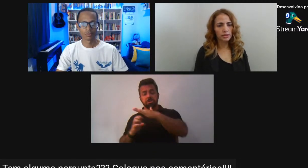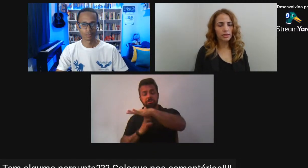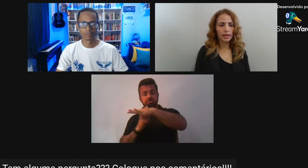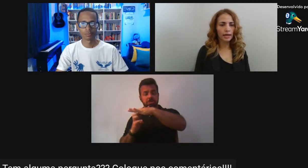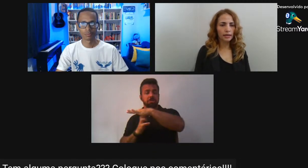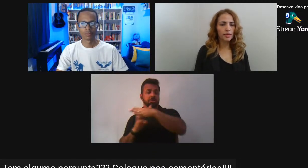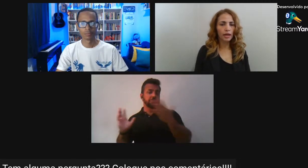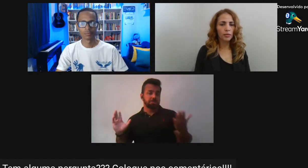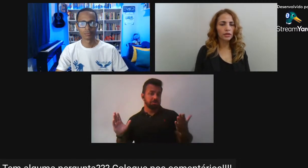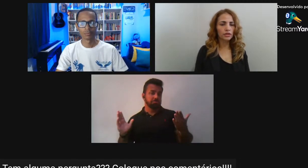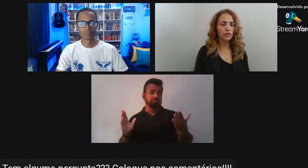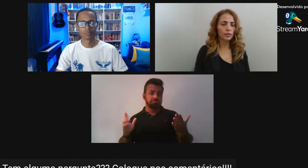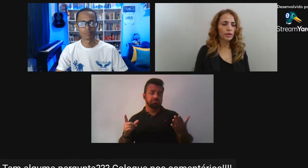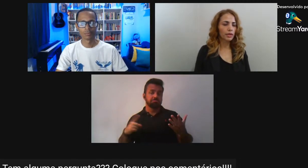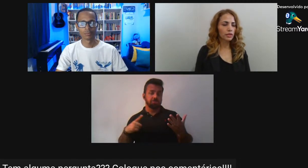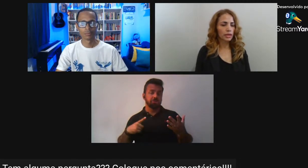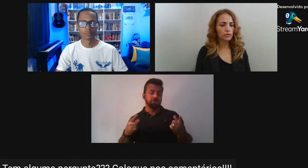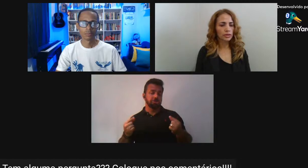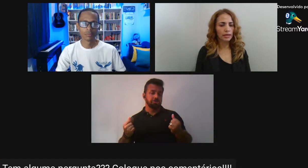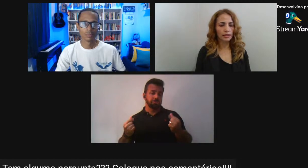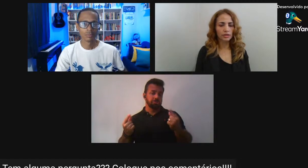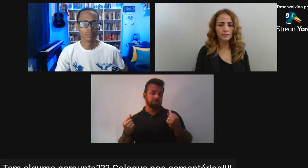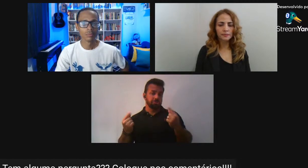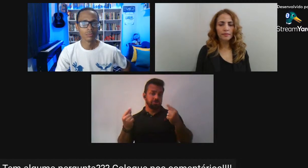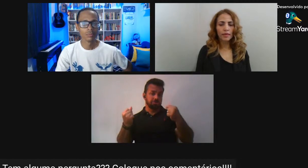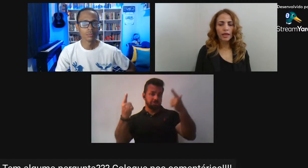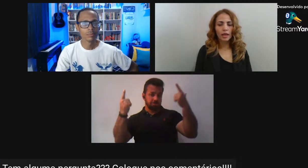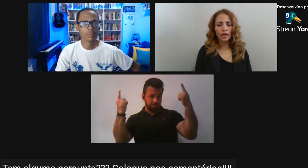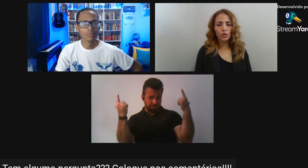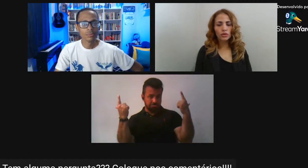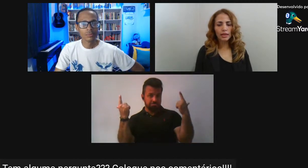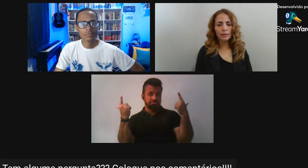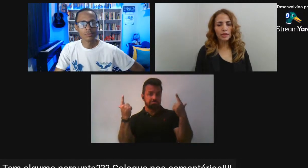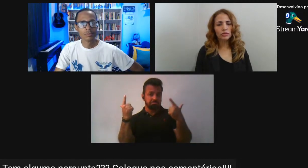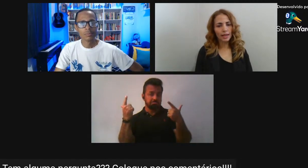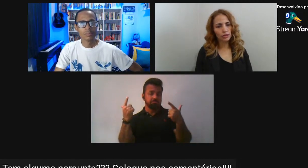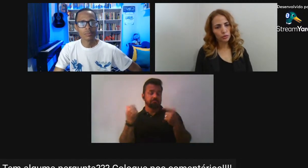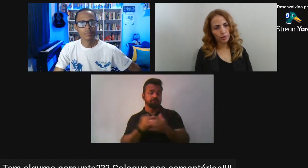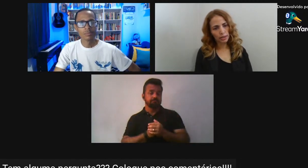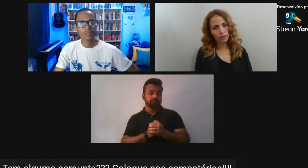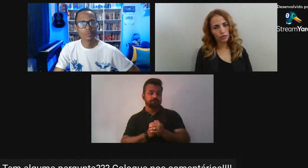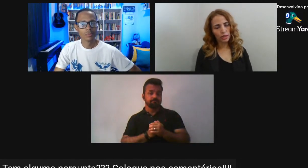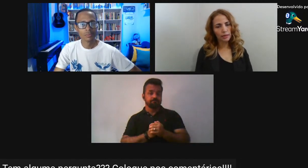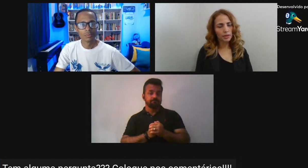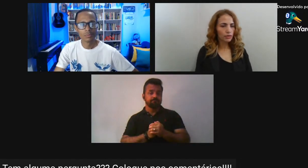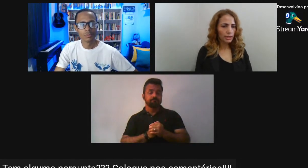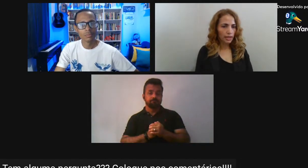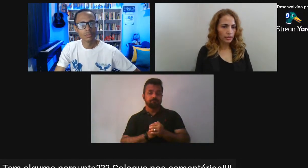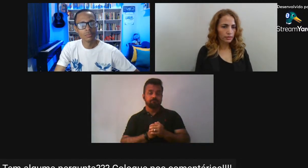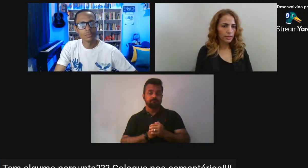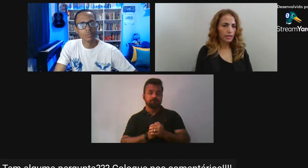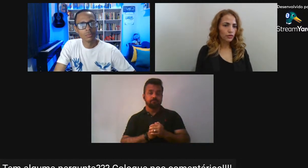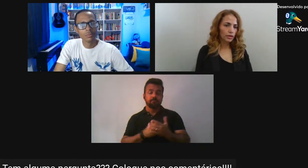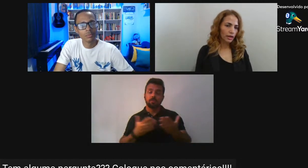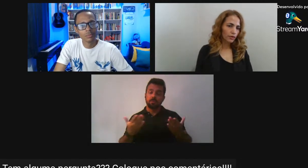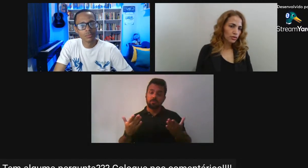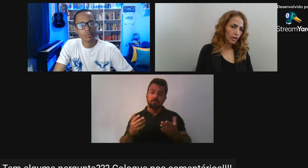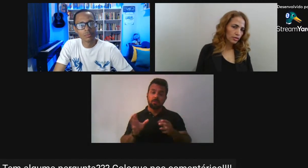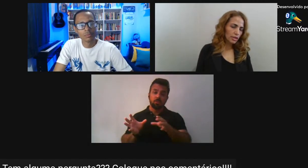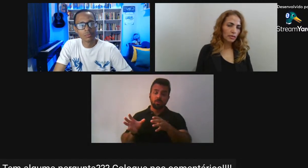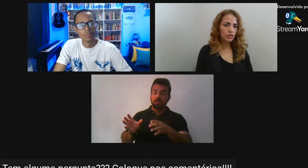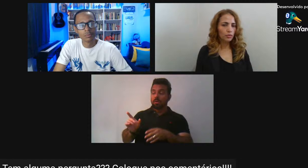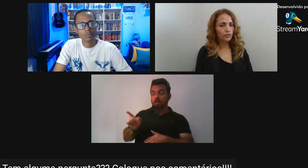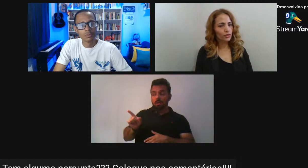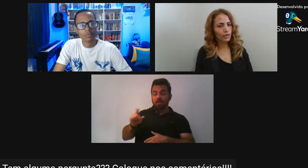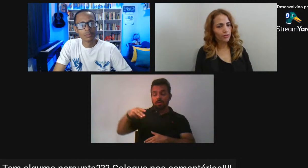se destacar Realmente Economicamente Naquela sociedade O tratamento dado Por Militão É um tratamento igualitário Ele fotografa